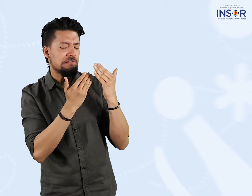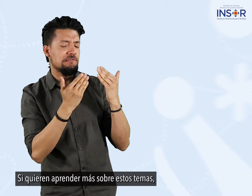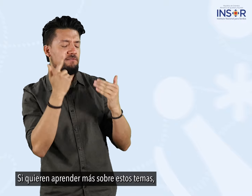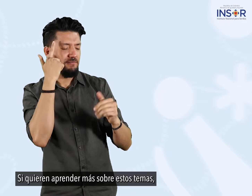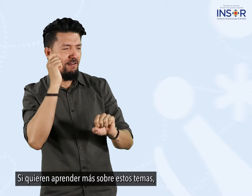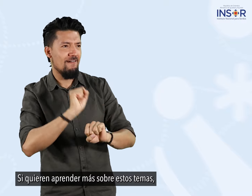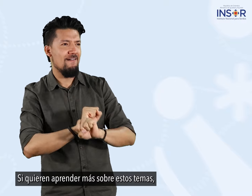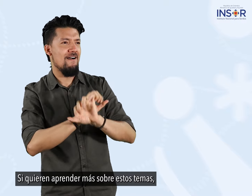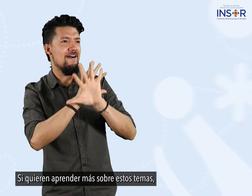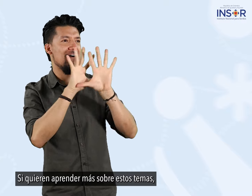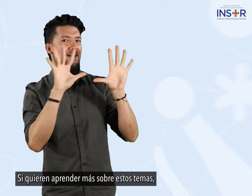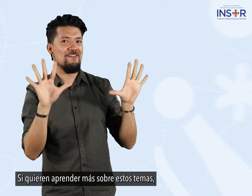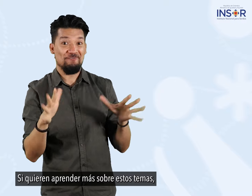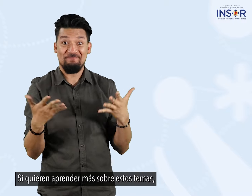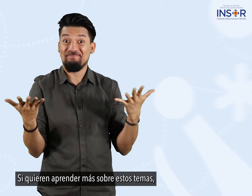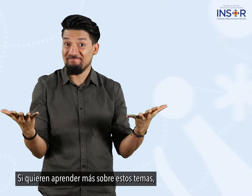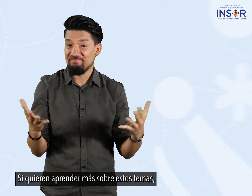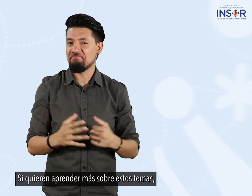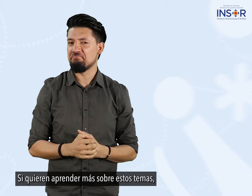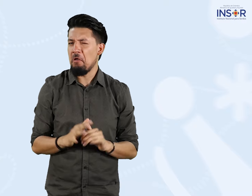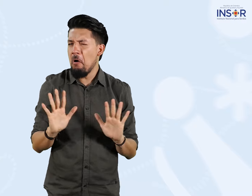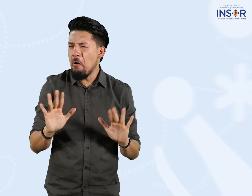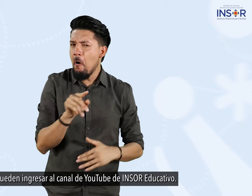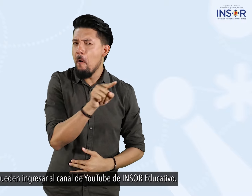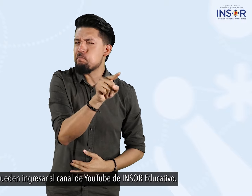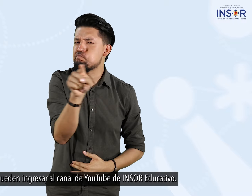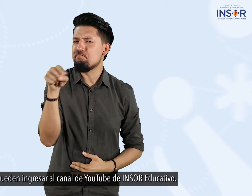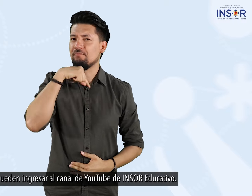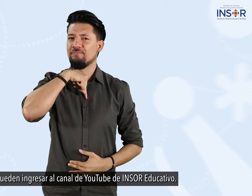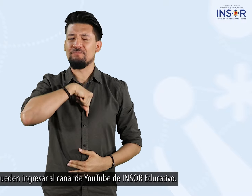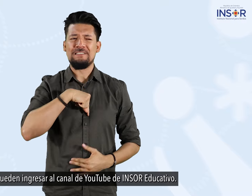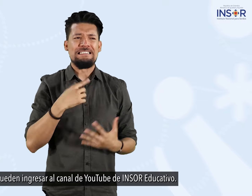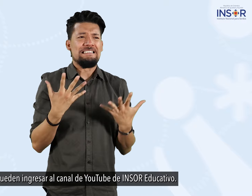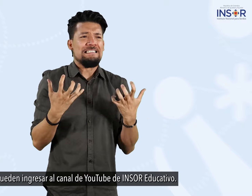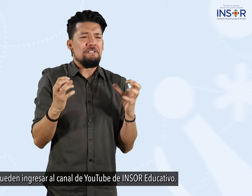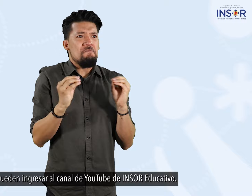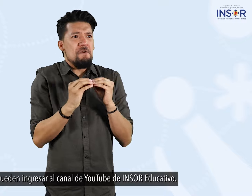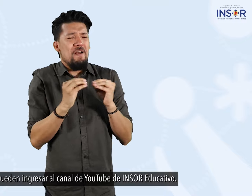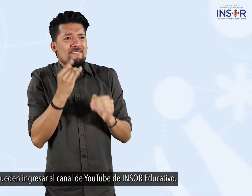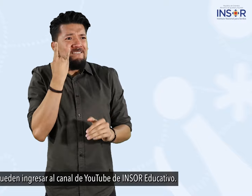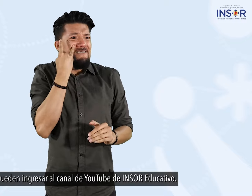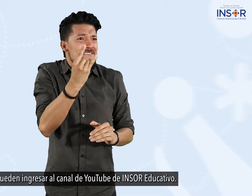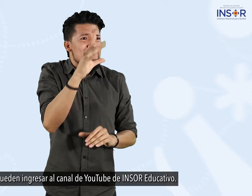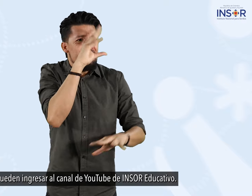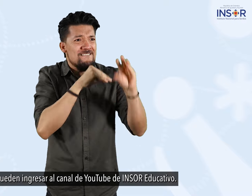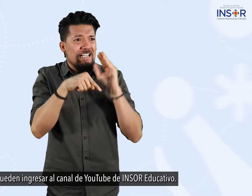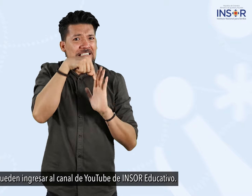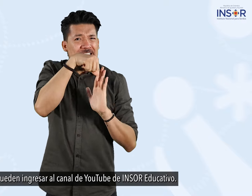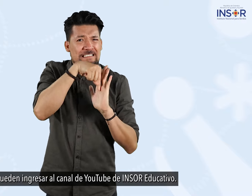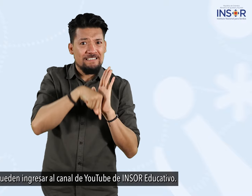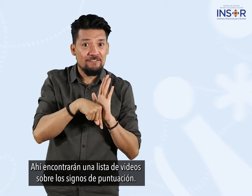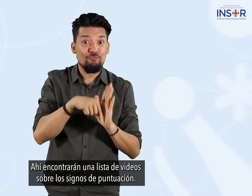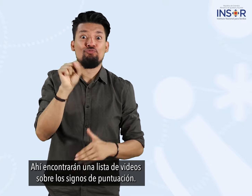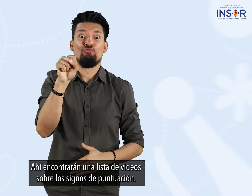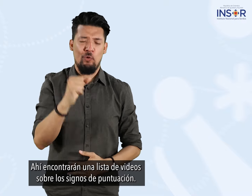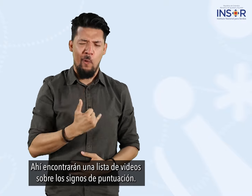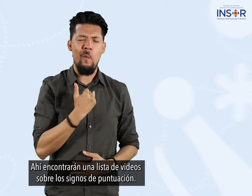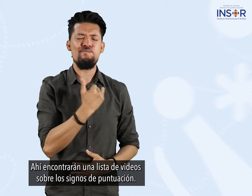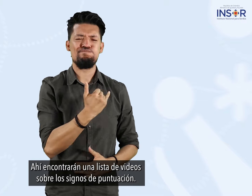si quieren aprender más sobre estos temas pueden ingresar al canal de youtube de INSOR Educativo ahí encontrarán